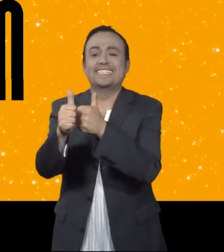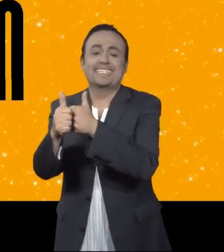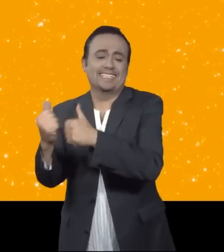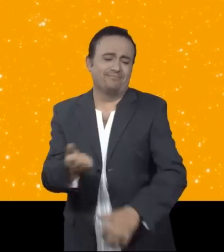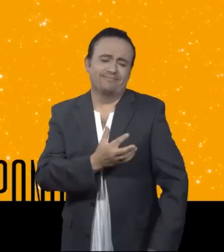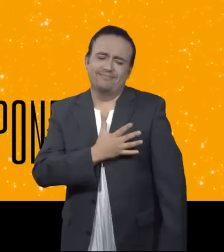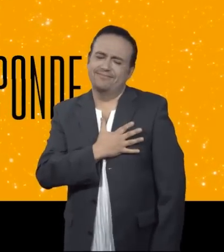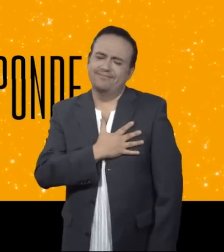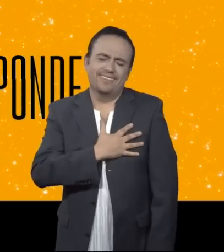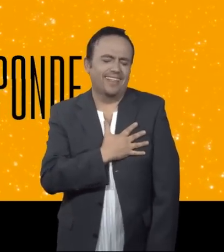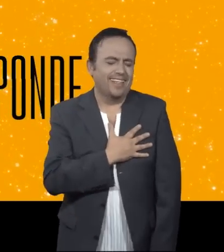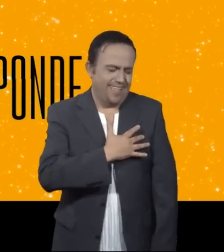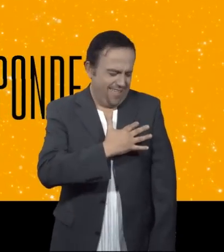me responde